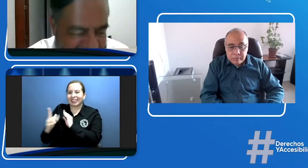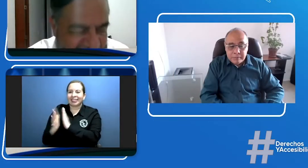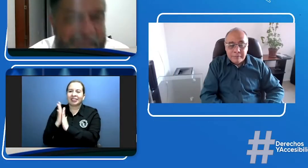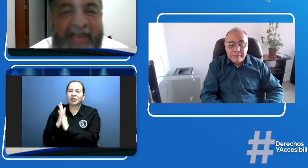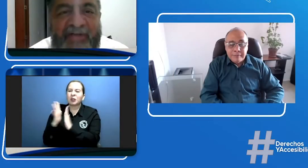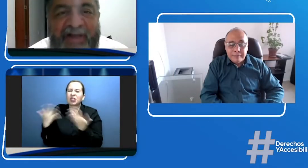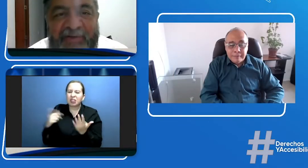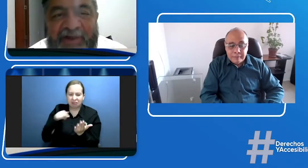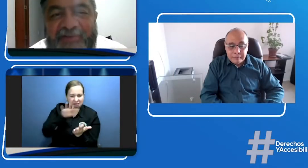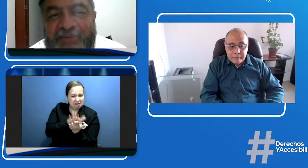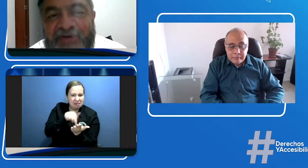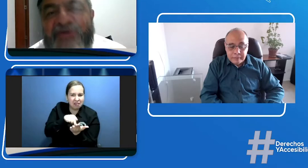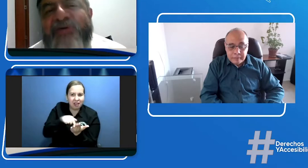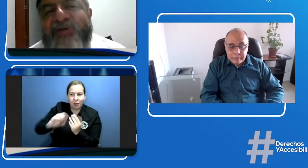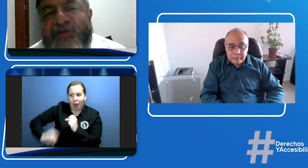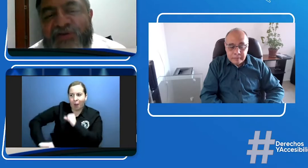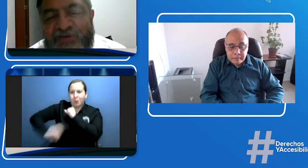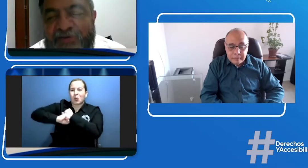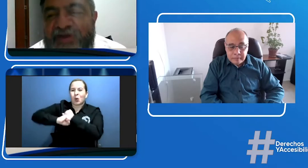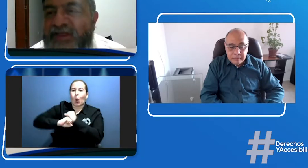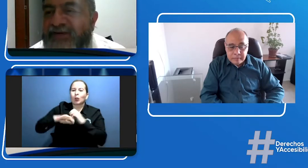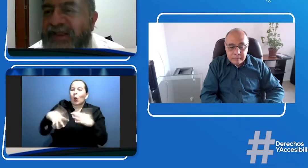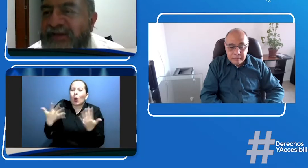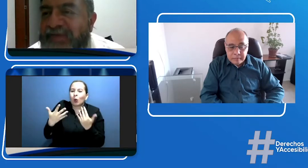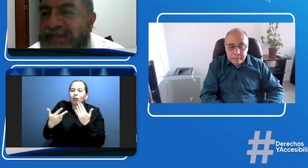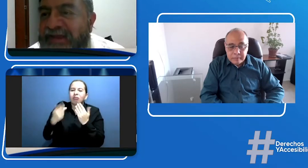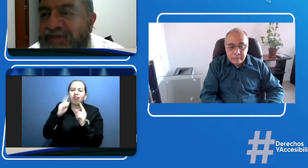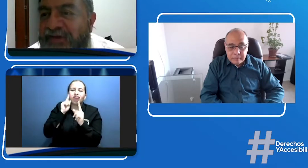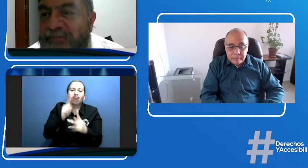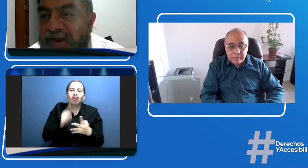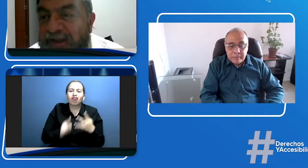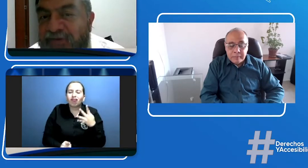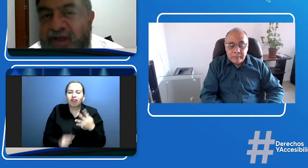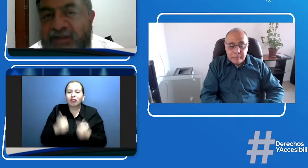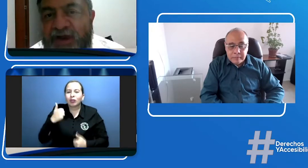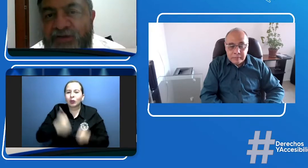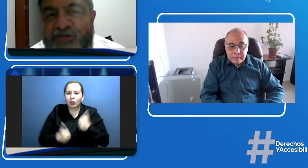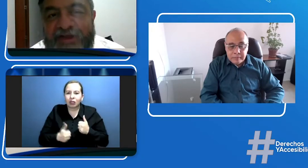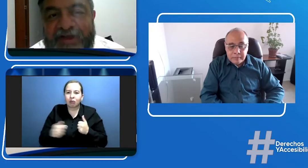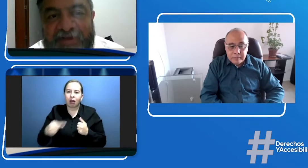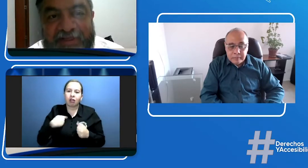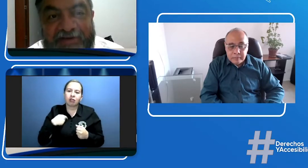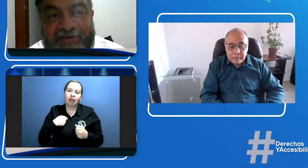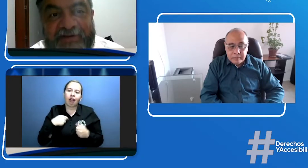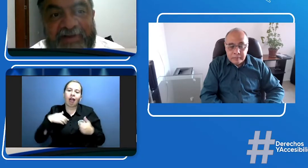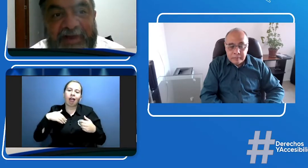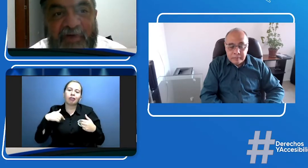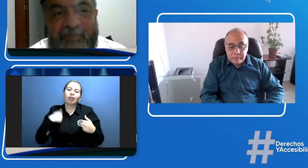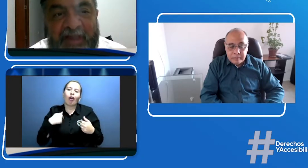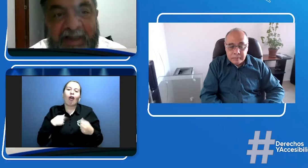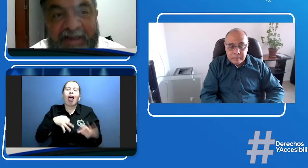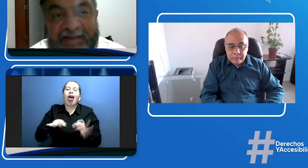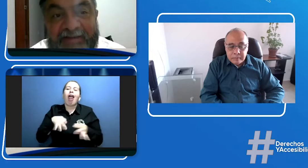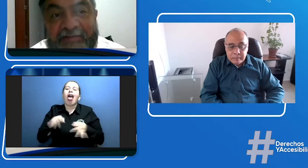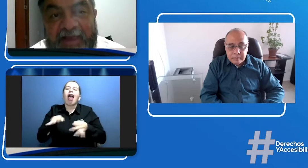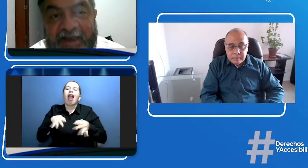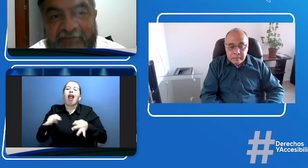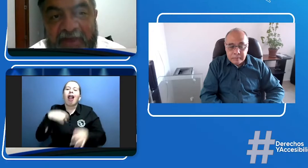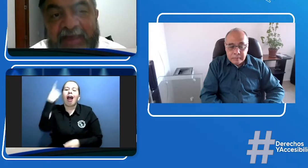me colabore un poco con los objetivos de la investigación y para no cansarnos con mi cara fea y